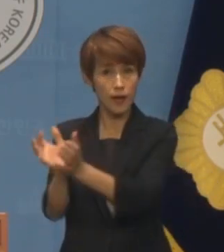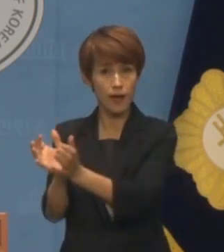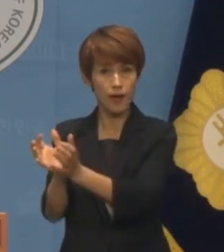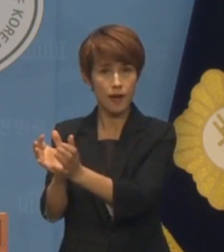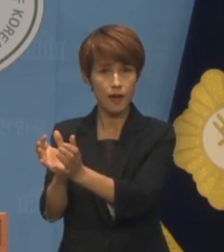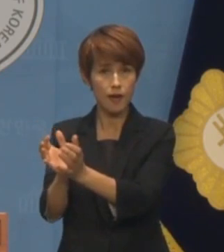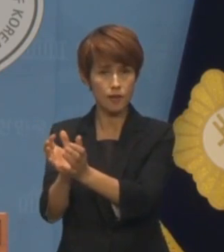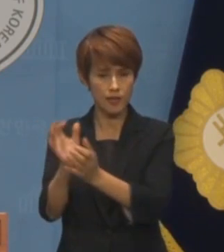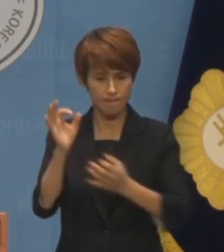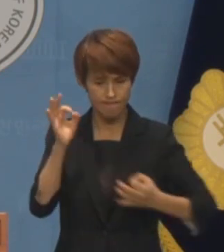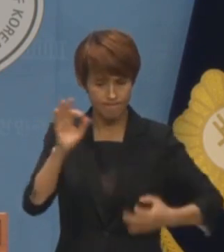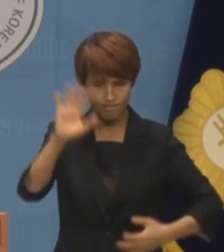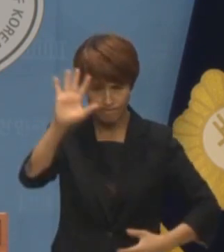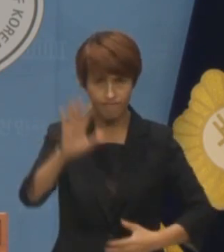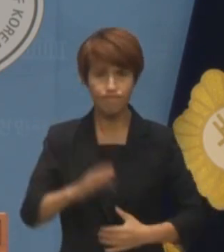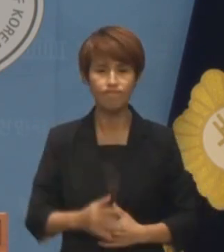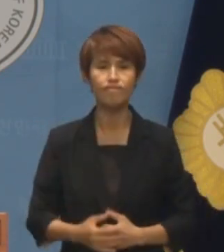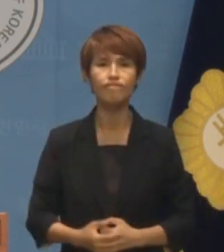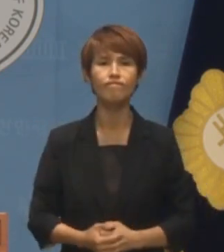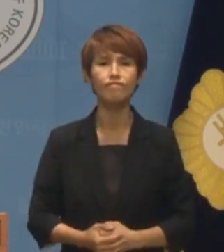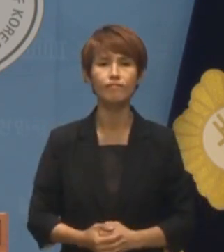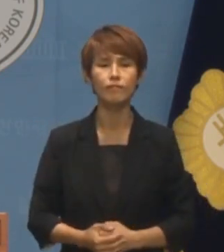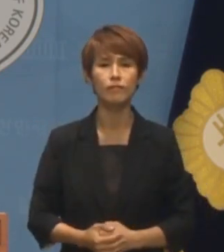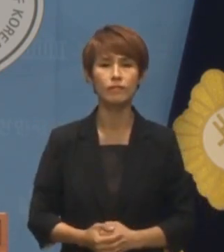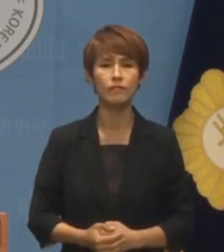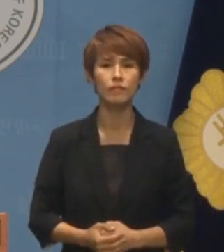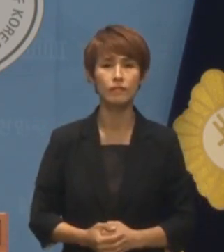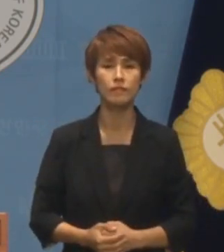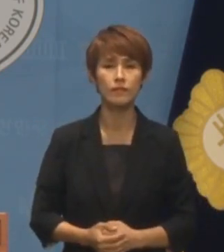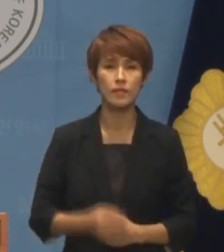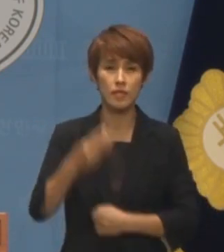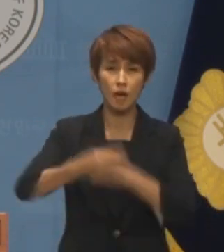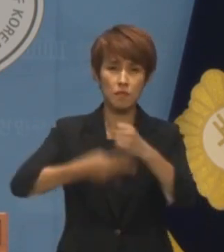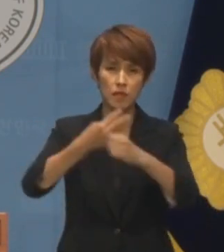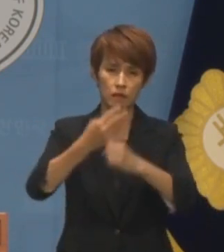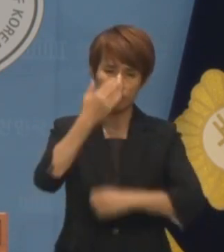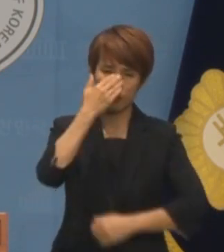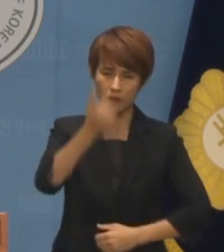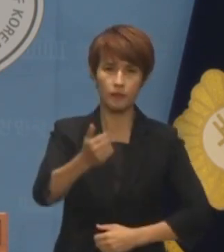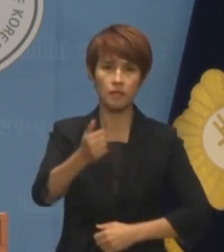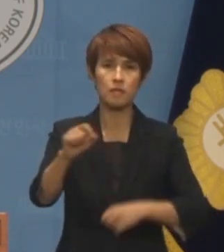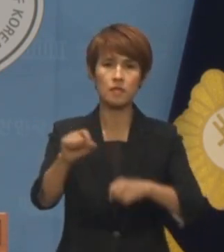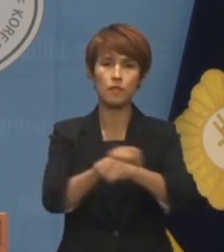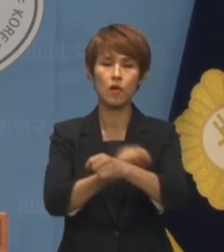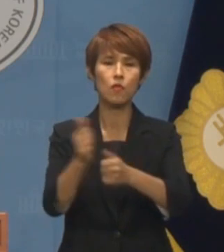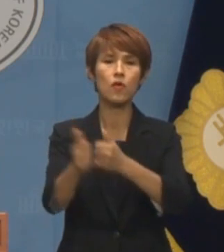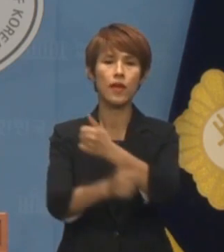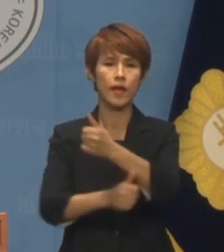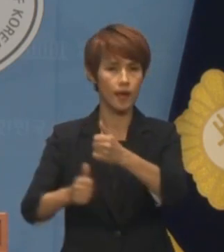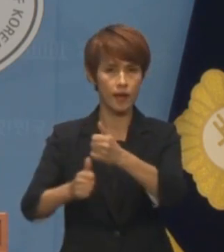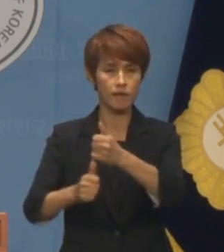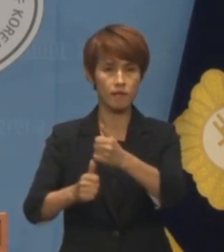좌고 우면하지 않겠습니다 3년은 너무 길다 특별위원회,